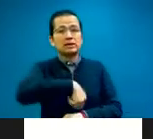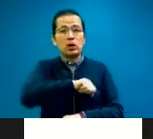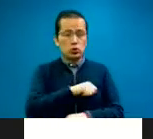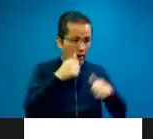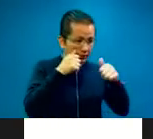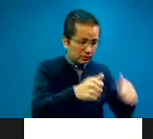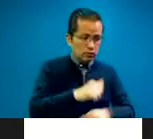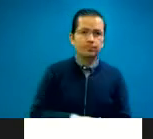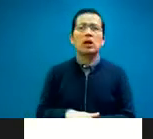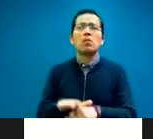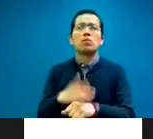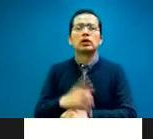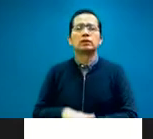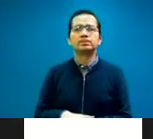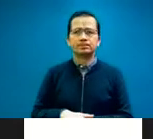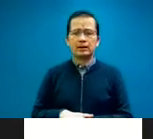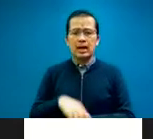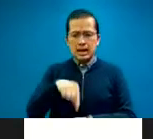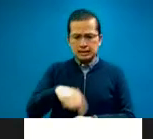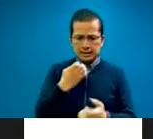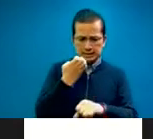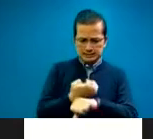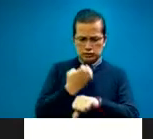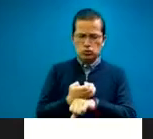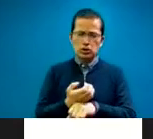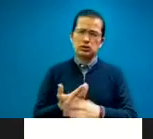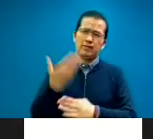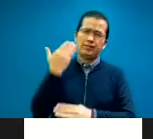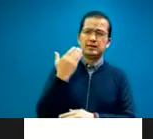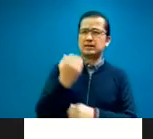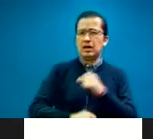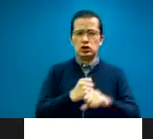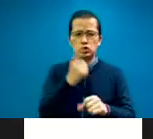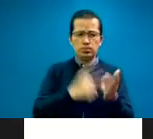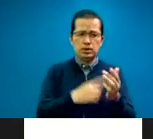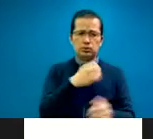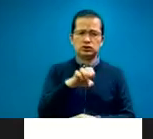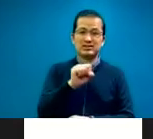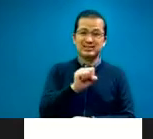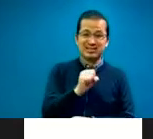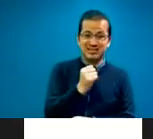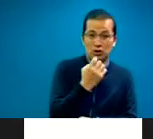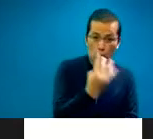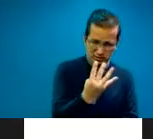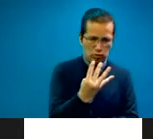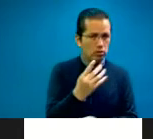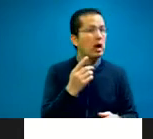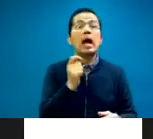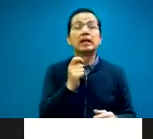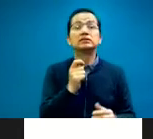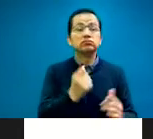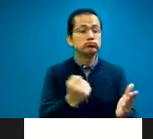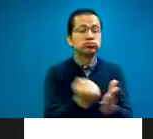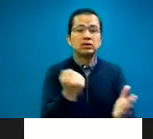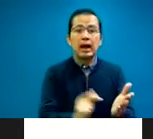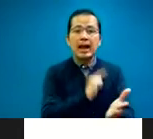ley de derechos civiles en Estados Unidos, la ley dice que toda